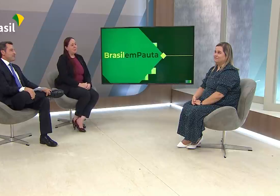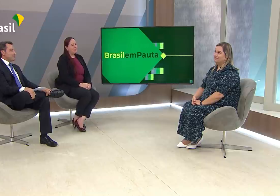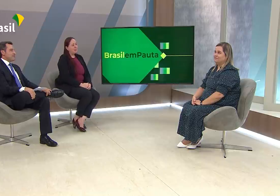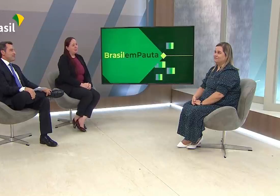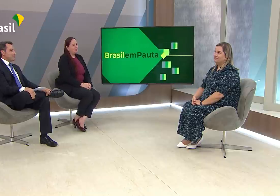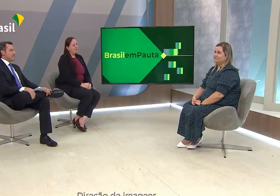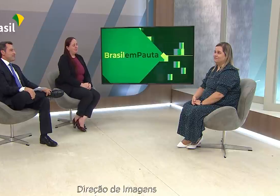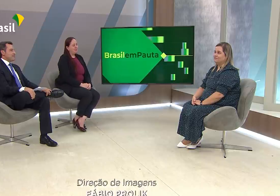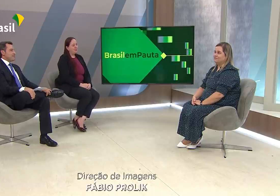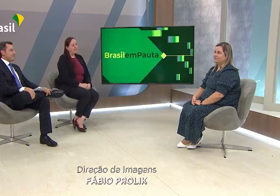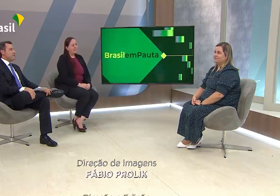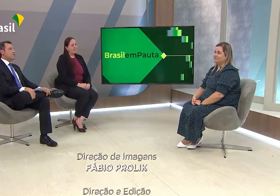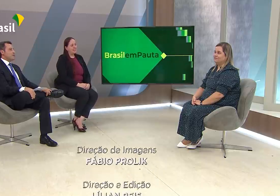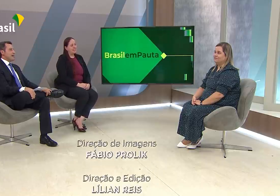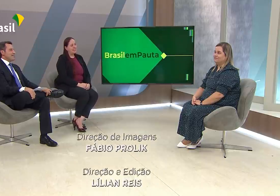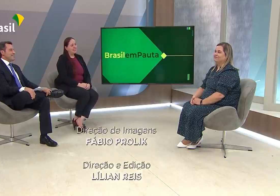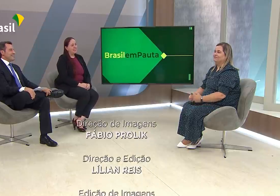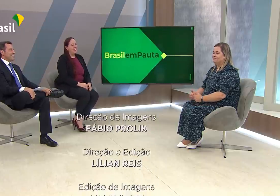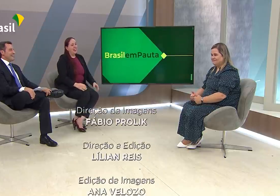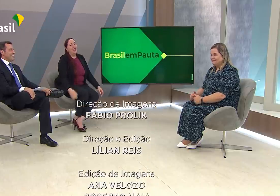Obrigado. Obrigado.